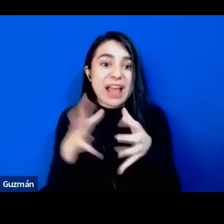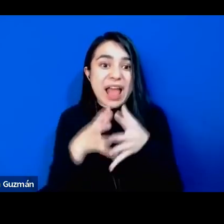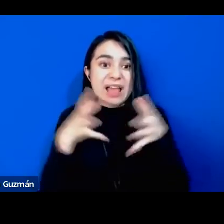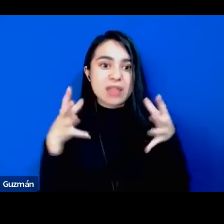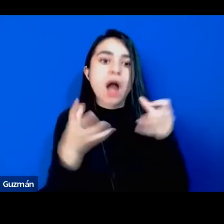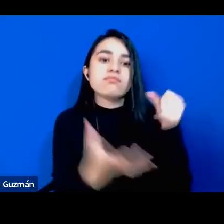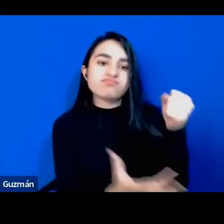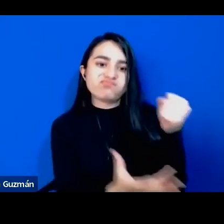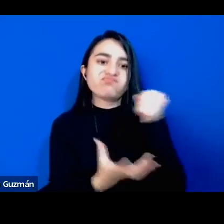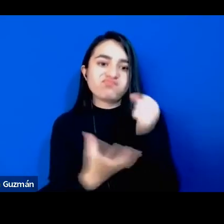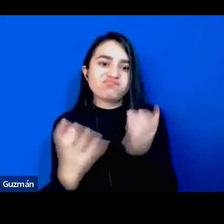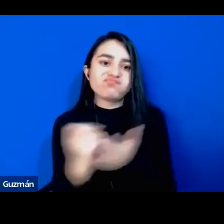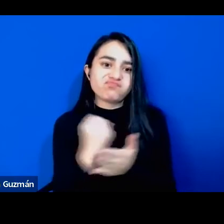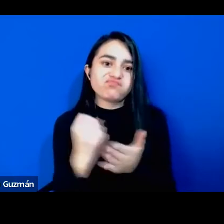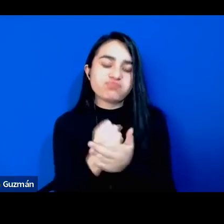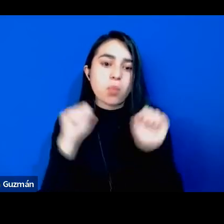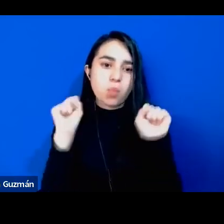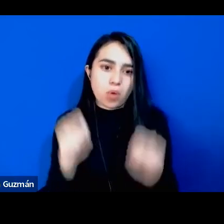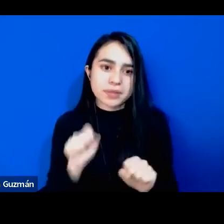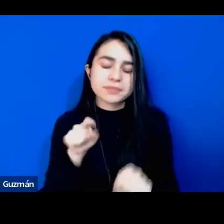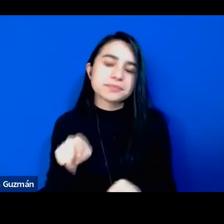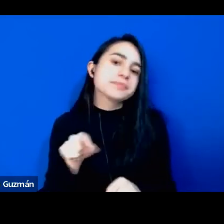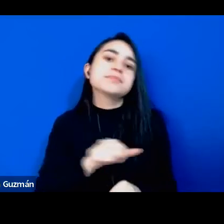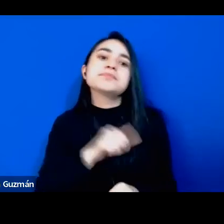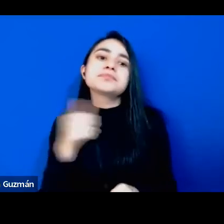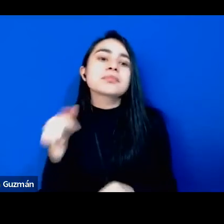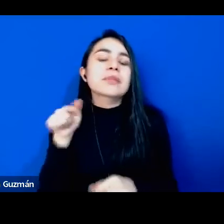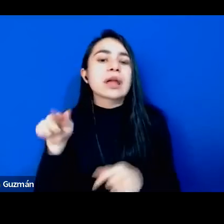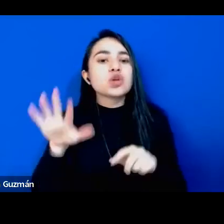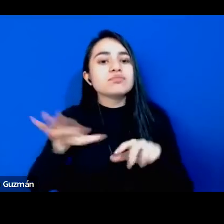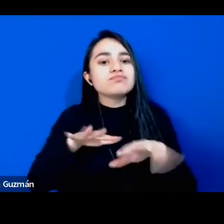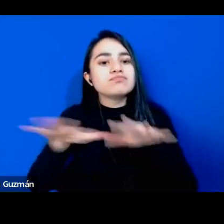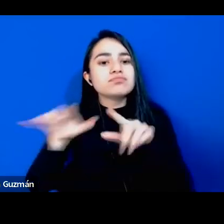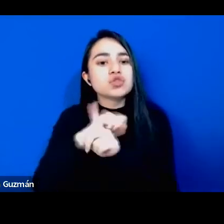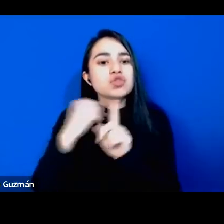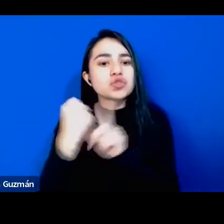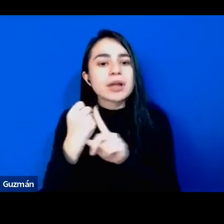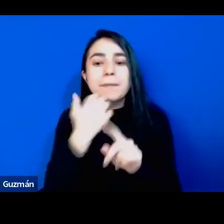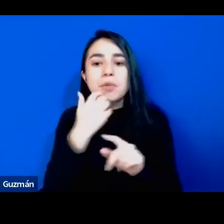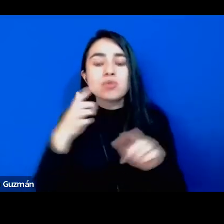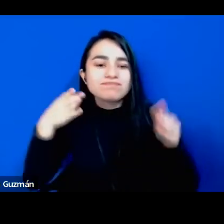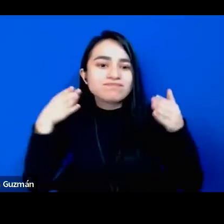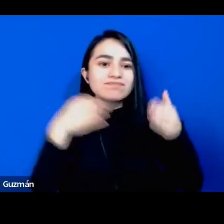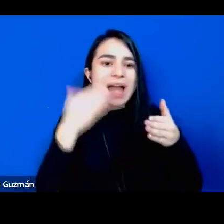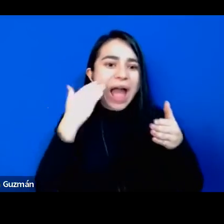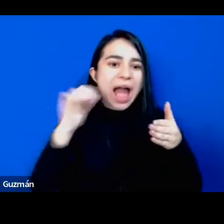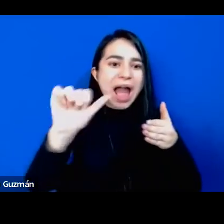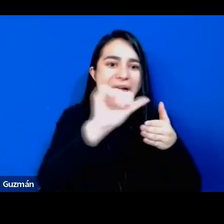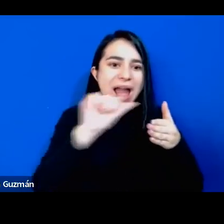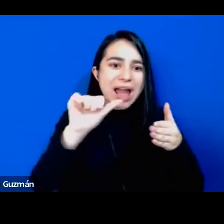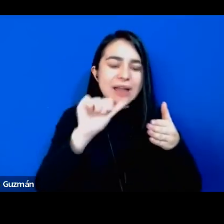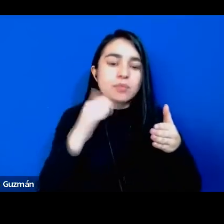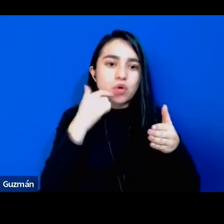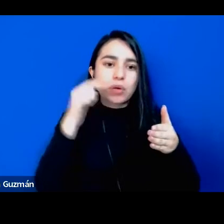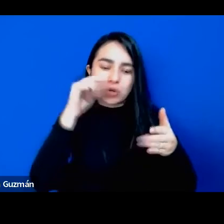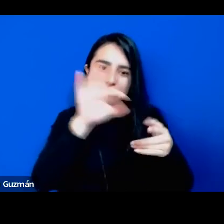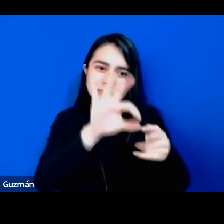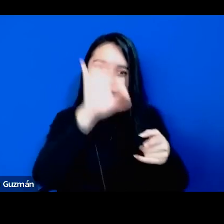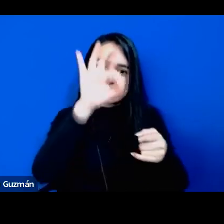también hace énfasis en cómo la movilidad social que se centra en mujeres cuando seguimos las líneas de las mujeres